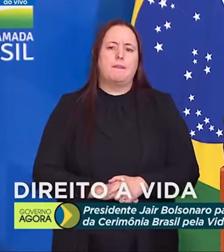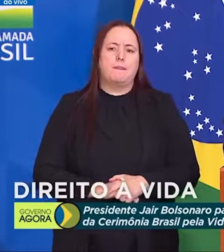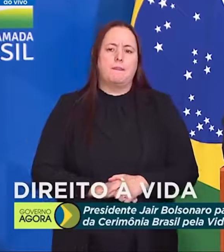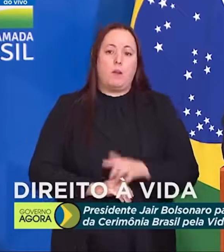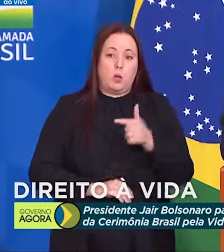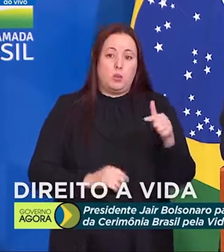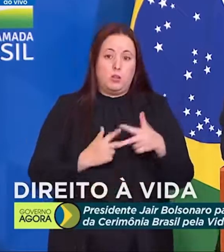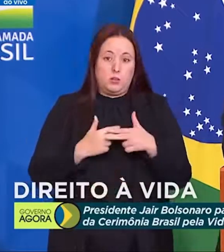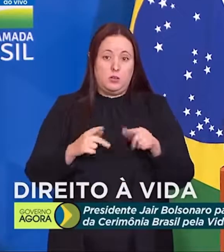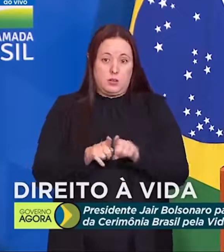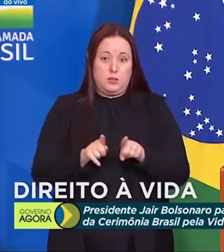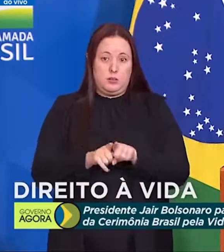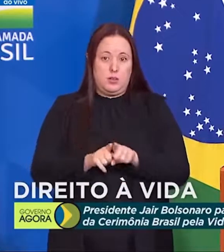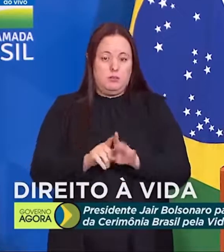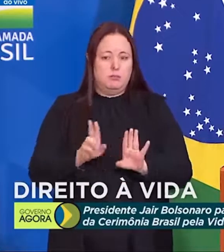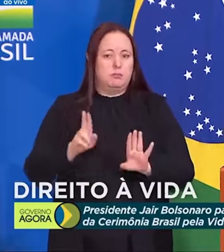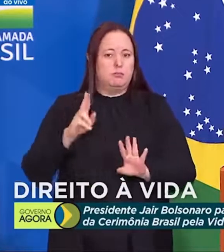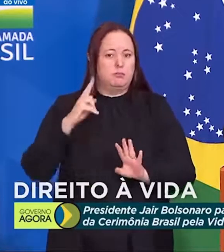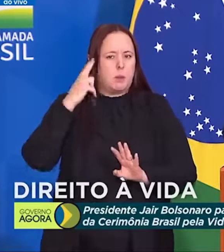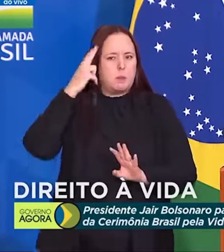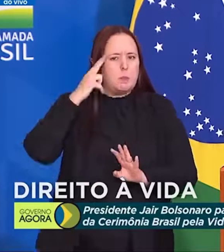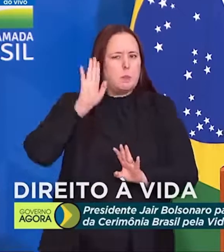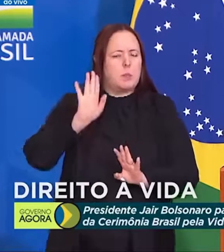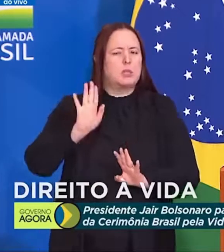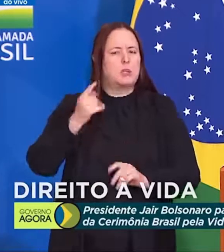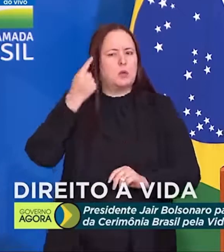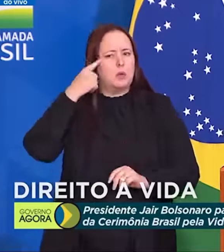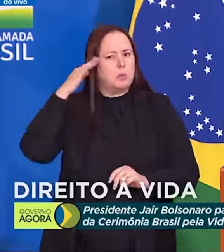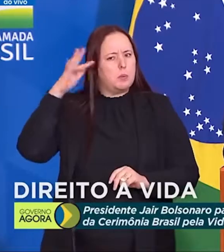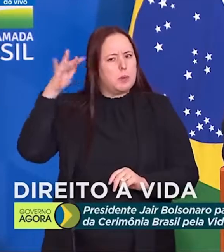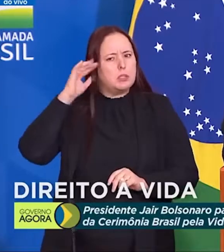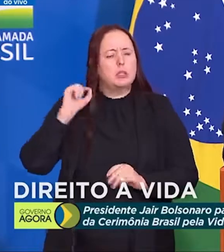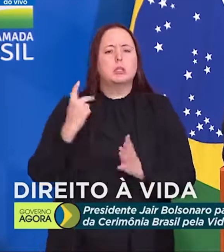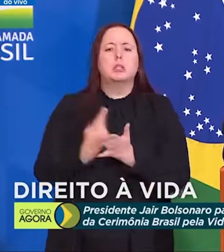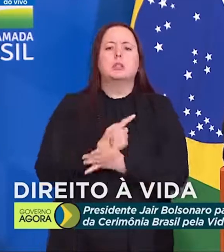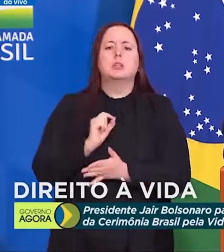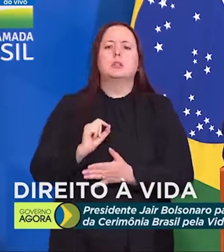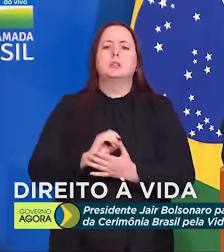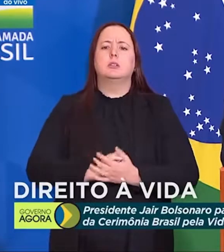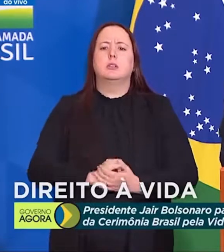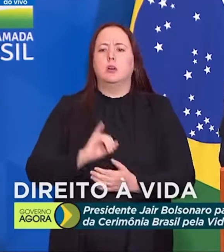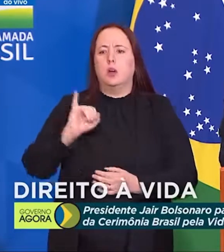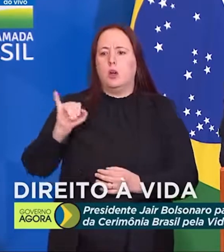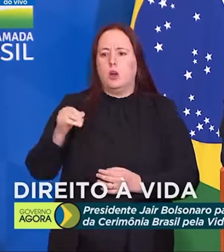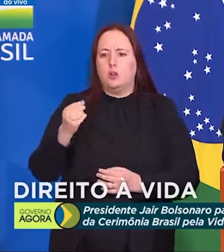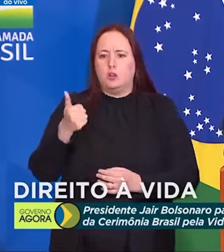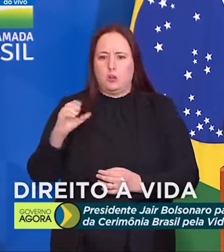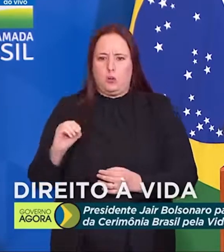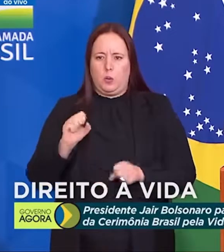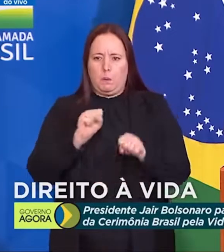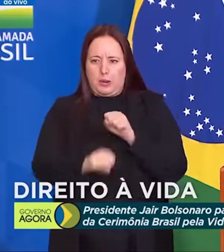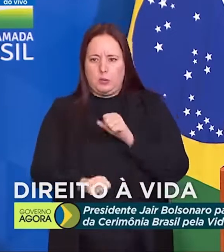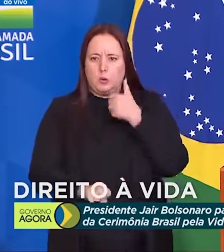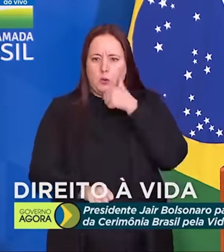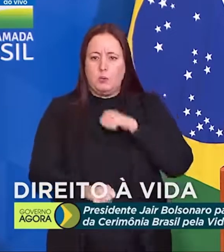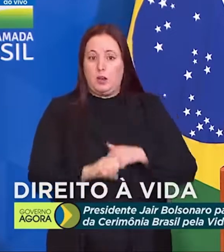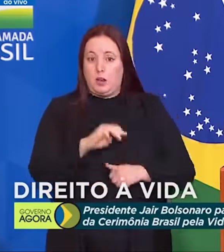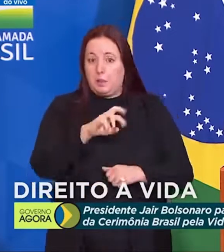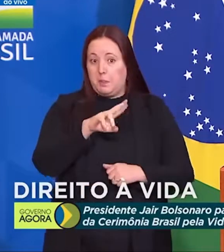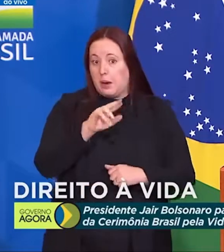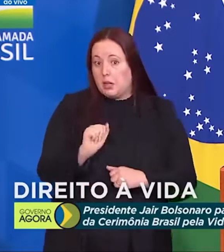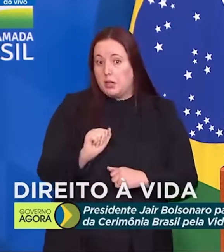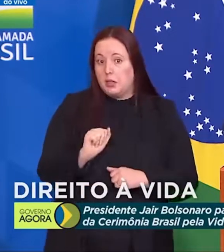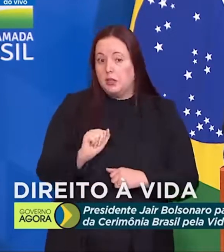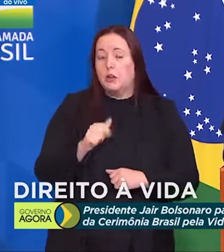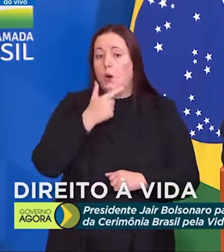Outro caso hipotético. Vamos supor um caso hipotético, que o João assassinou a esposa Maria. E